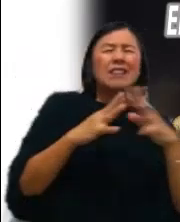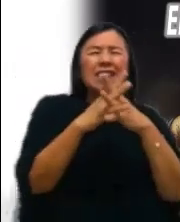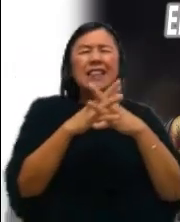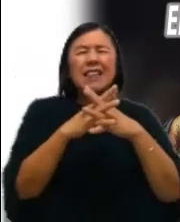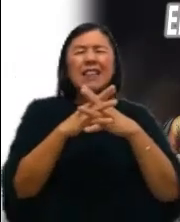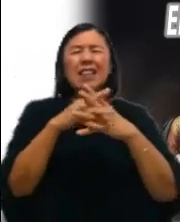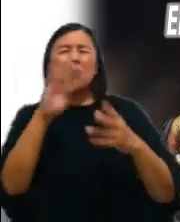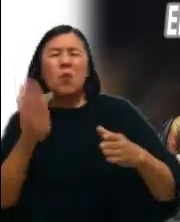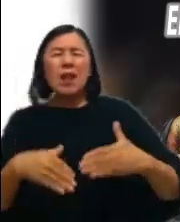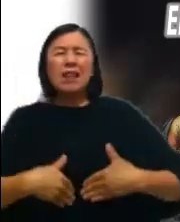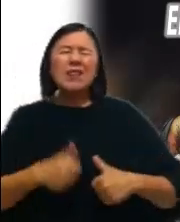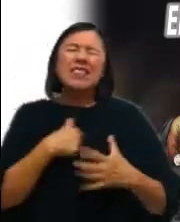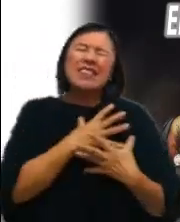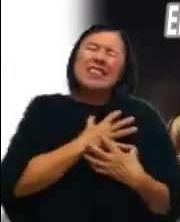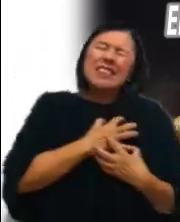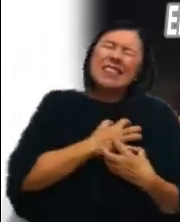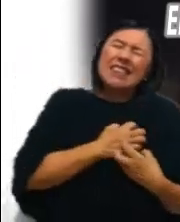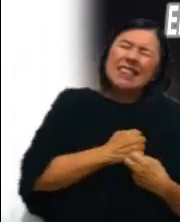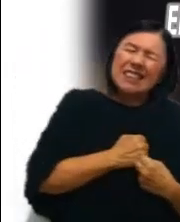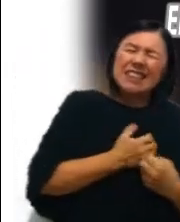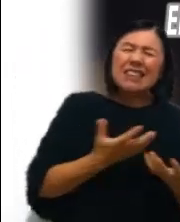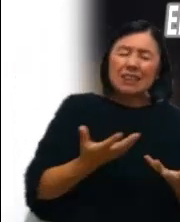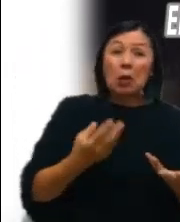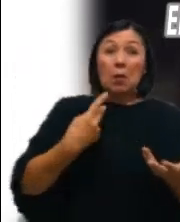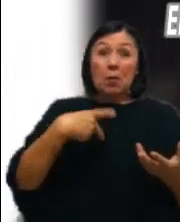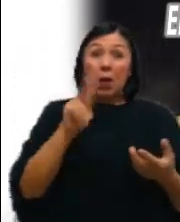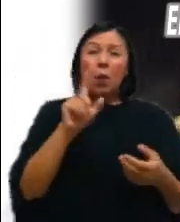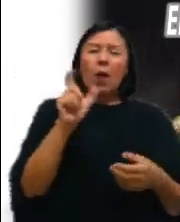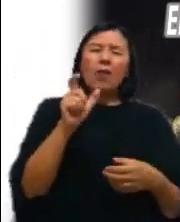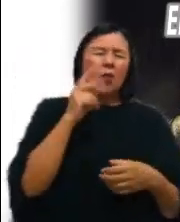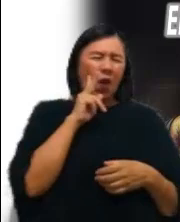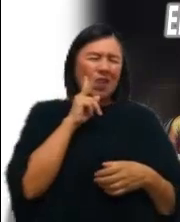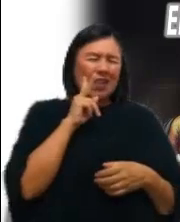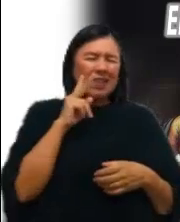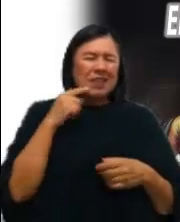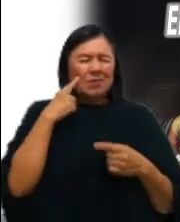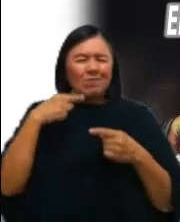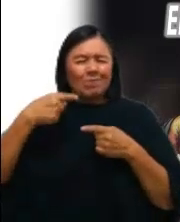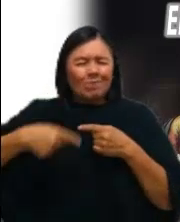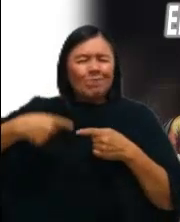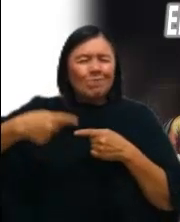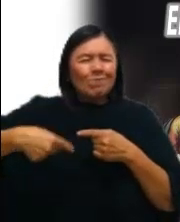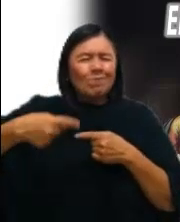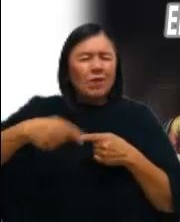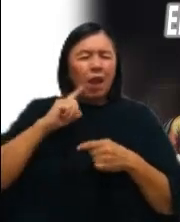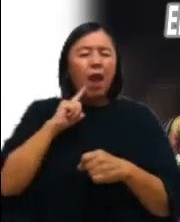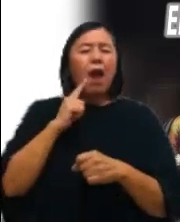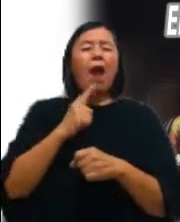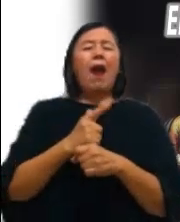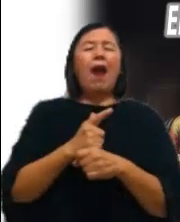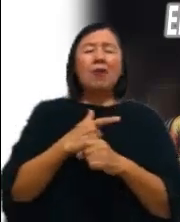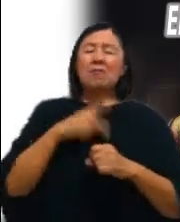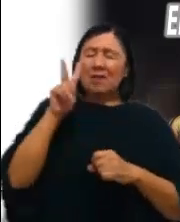y la corrupción Pero al mirar cada día y cada instante Descubro con sorpresa y